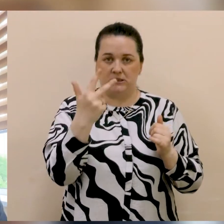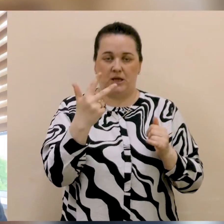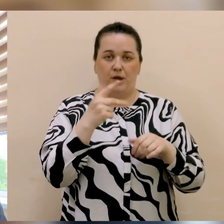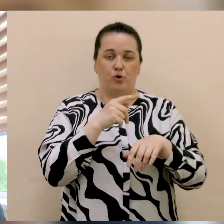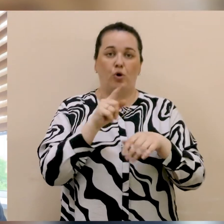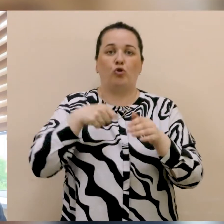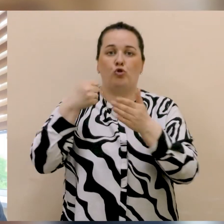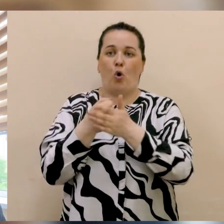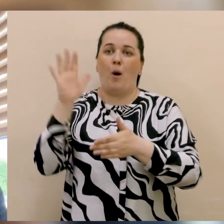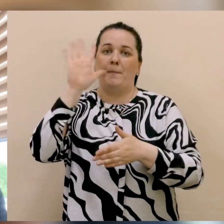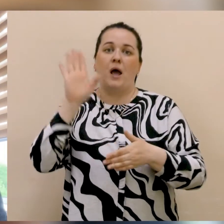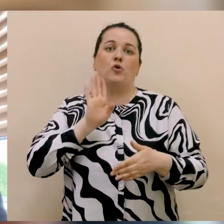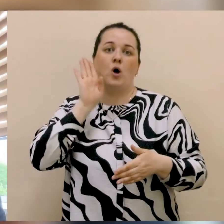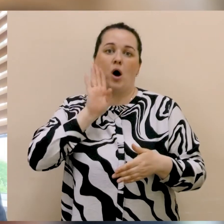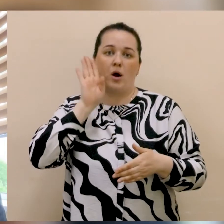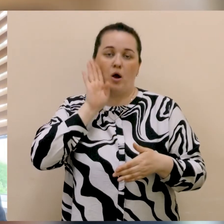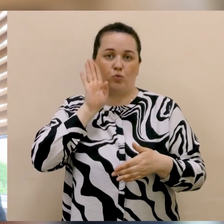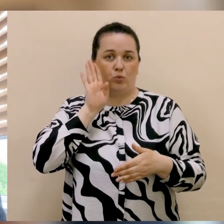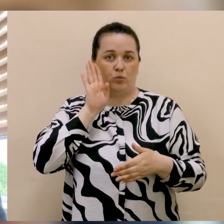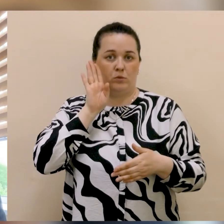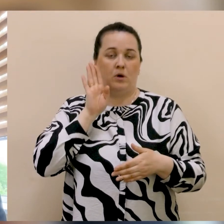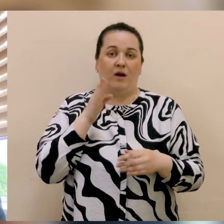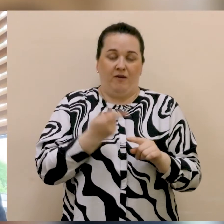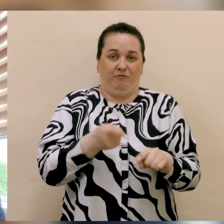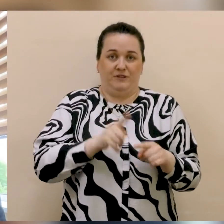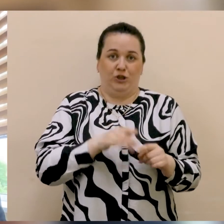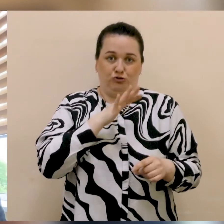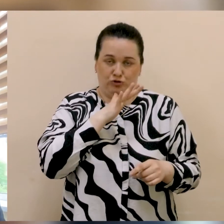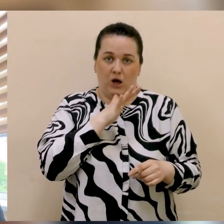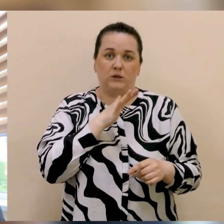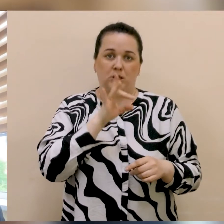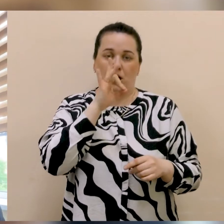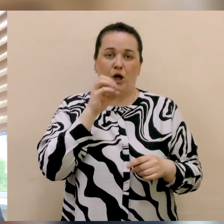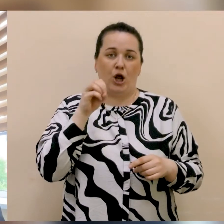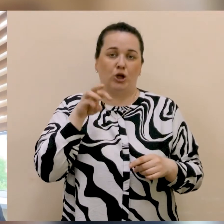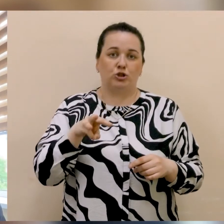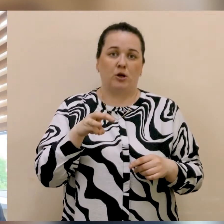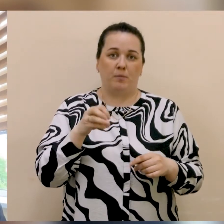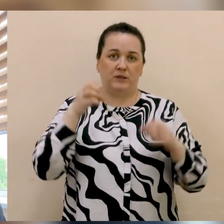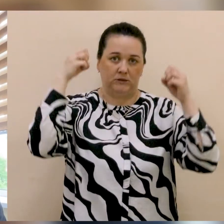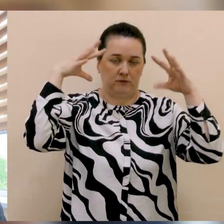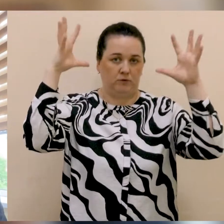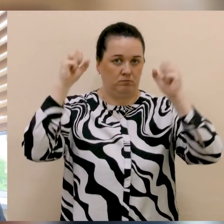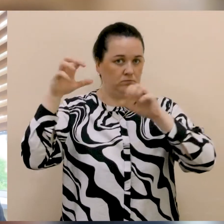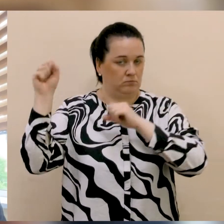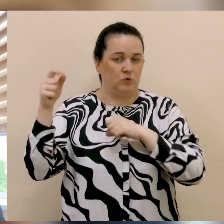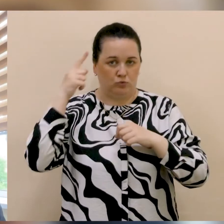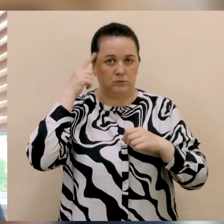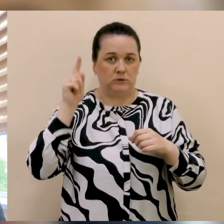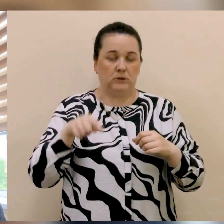до 5 ранку, в цей же час діє режим світломаскування, тому